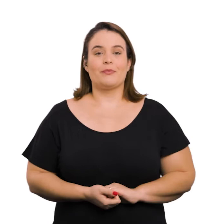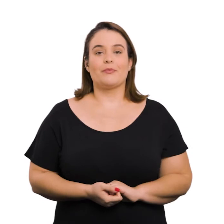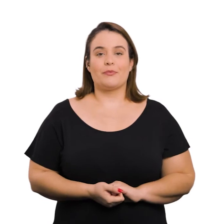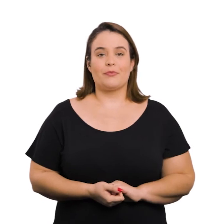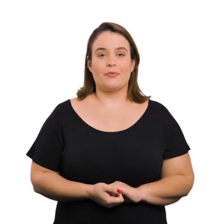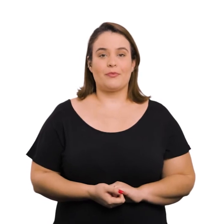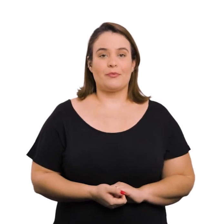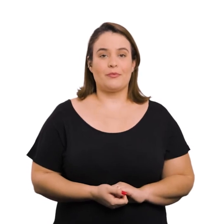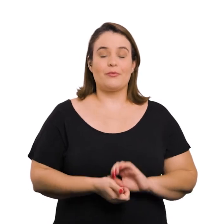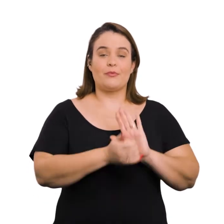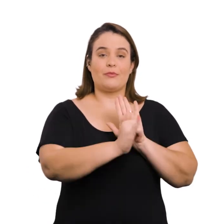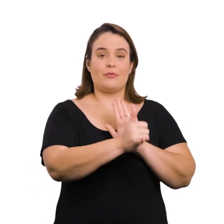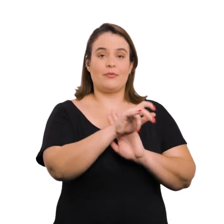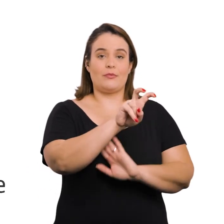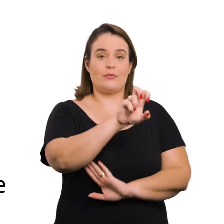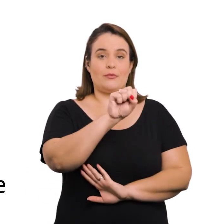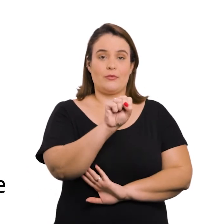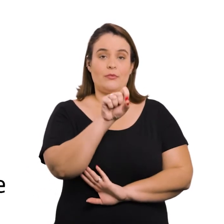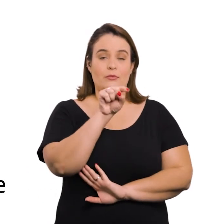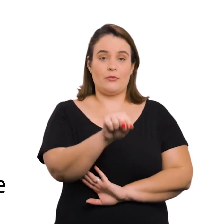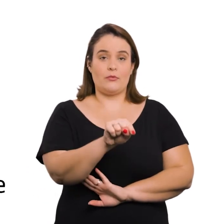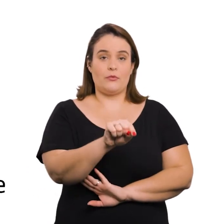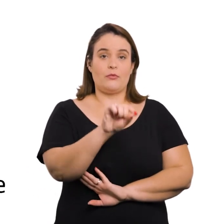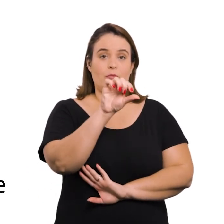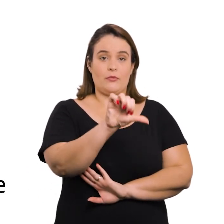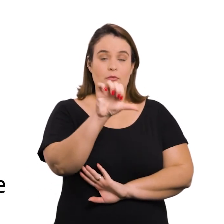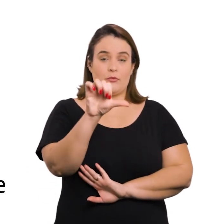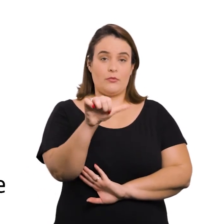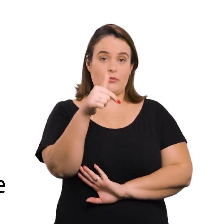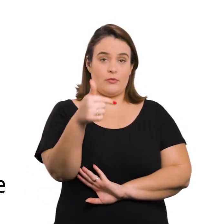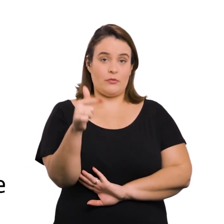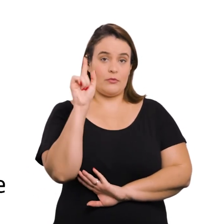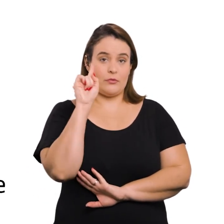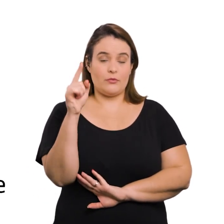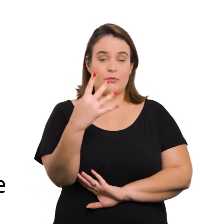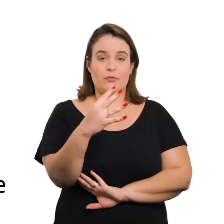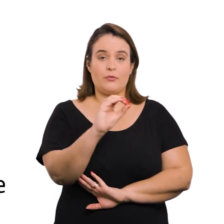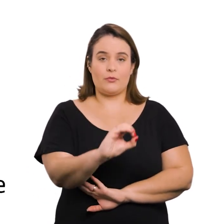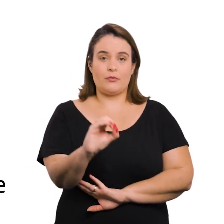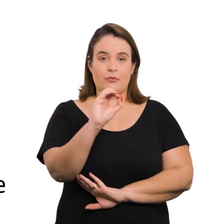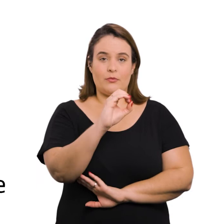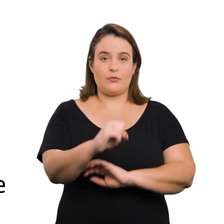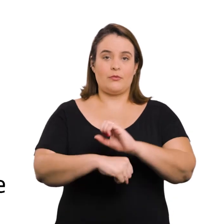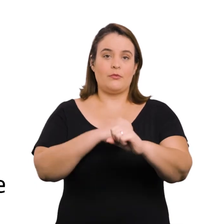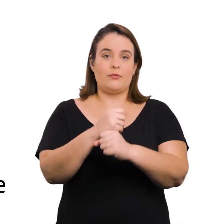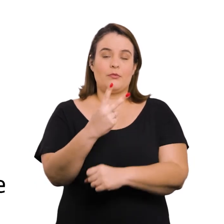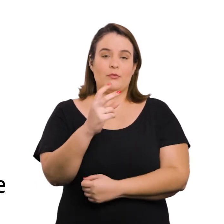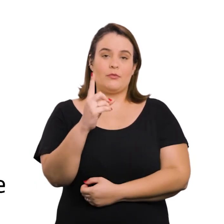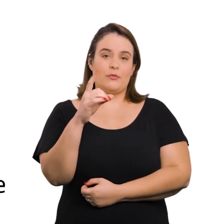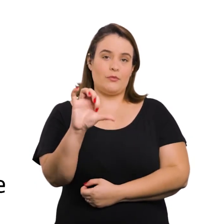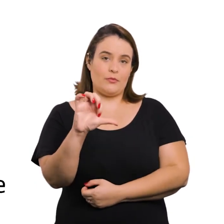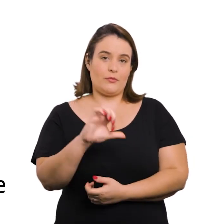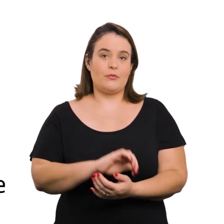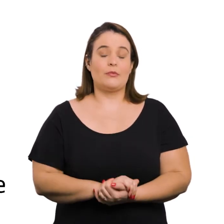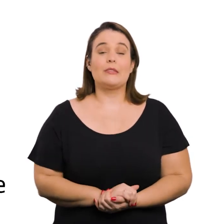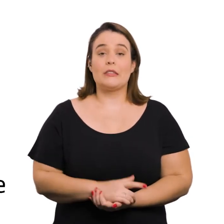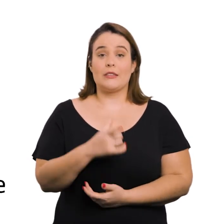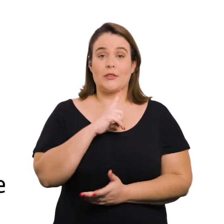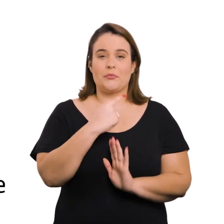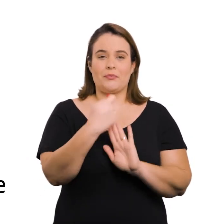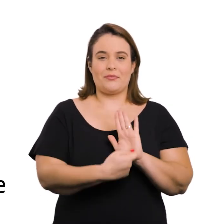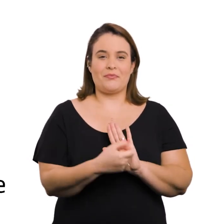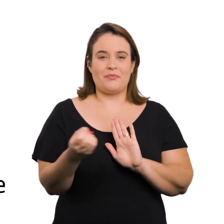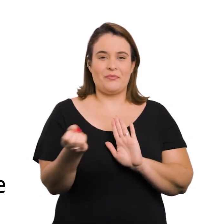fixa outras providências. Decreto nº 58.997, de 4 de outubro de